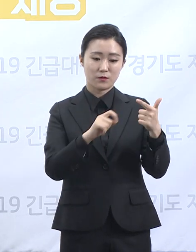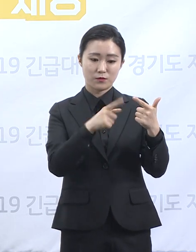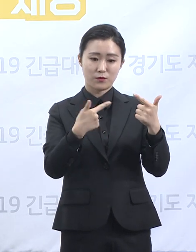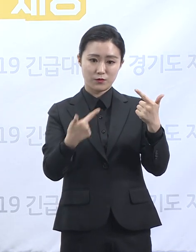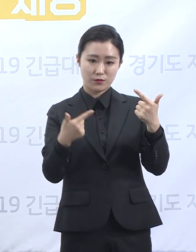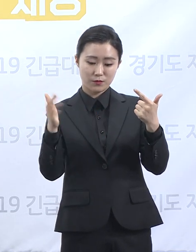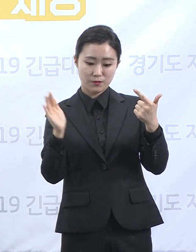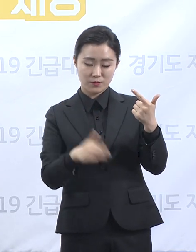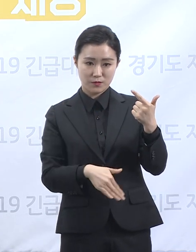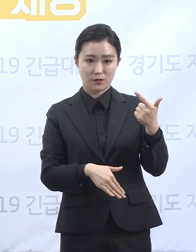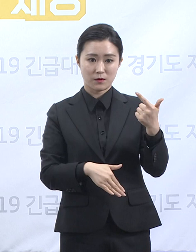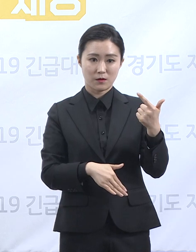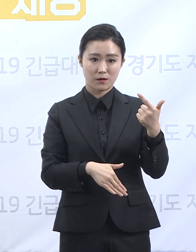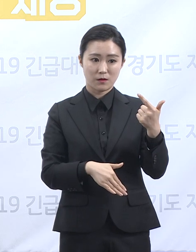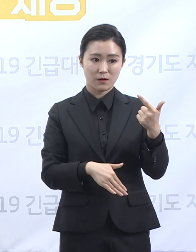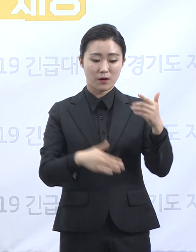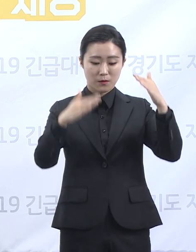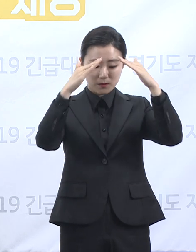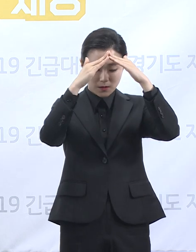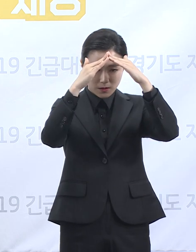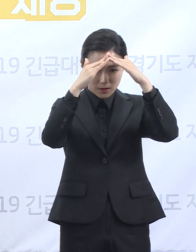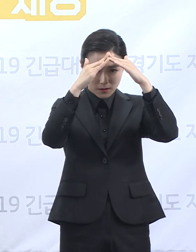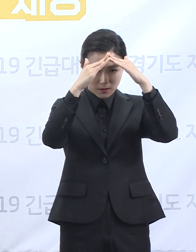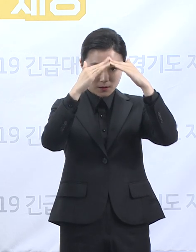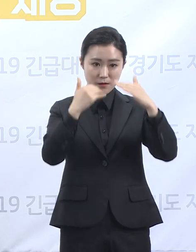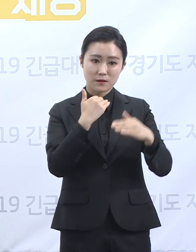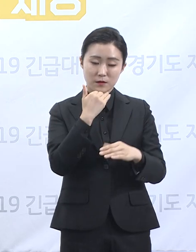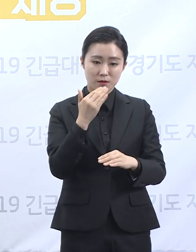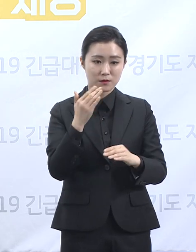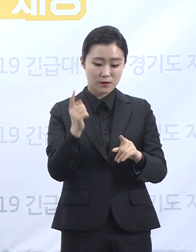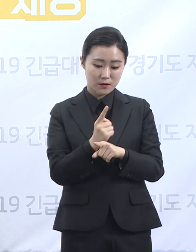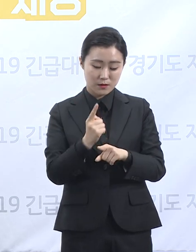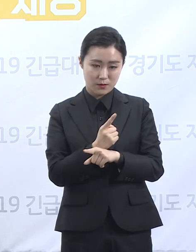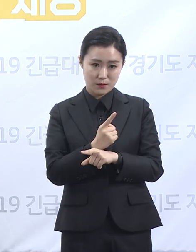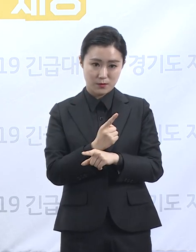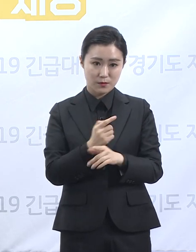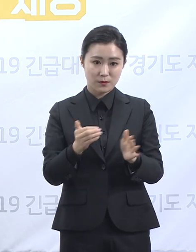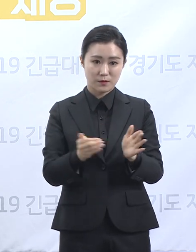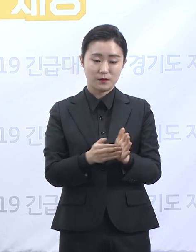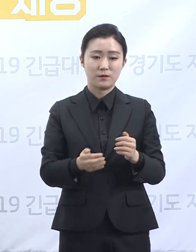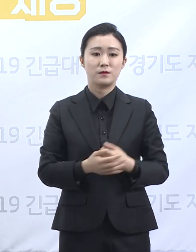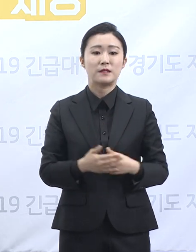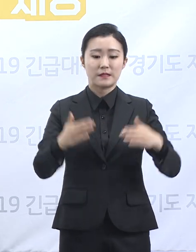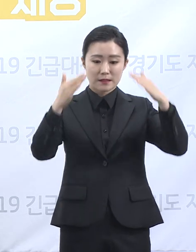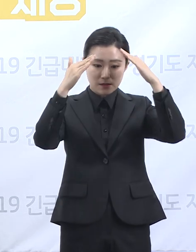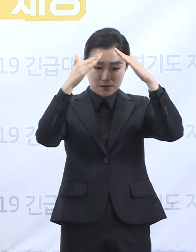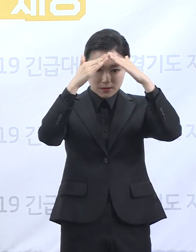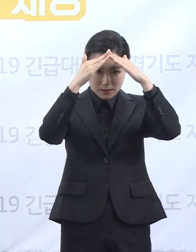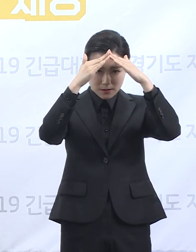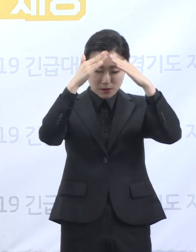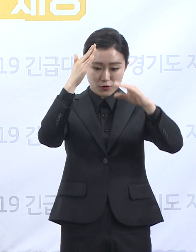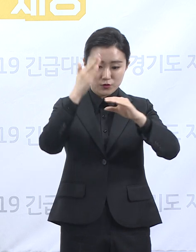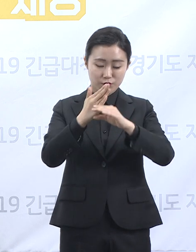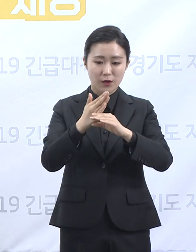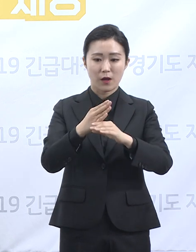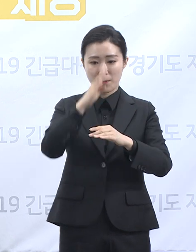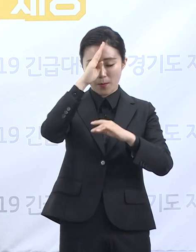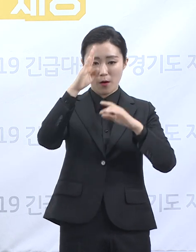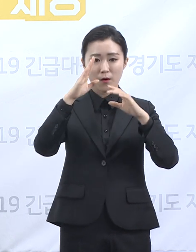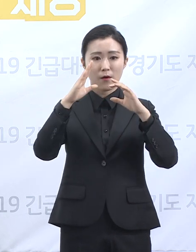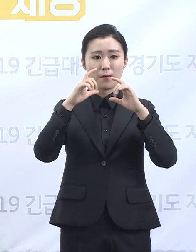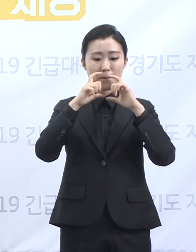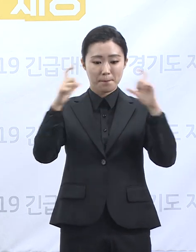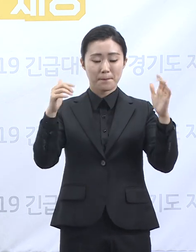천사요양재가센터 소속 요양보호사이며 다행히 자가격리 중에 확진되었기 때문에 추가적 접촉자는 없습니다.